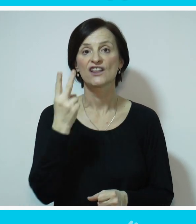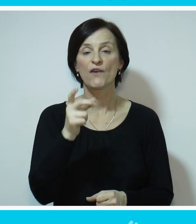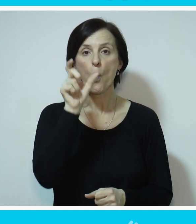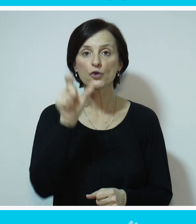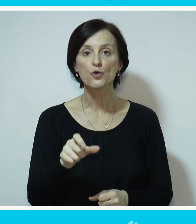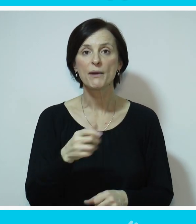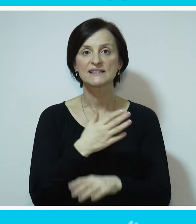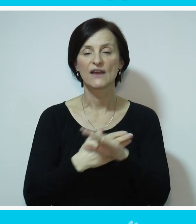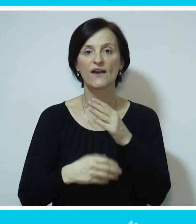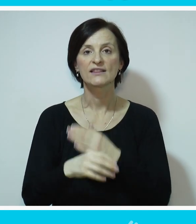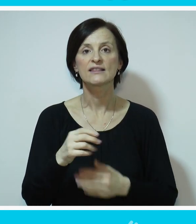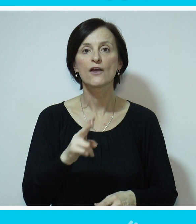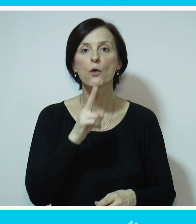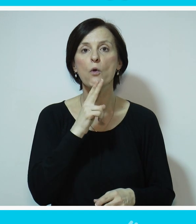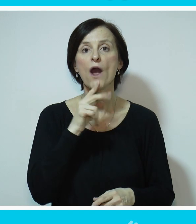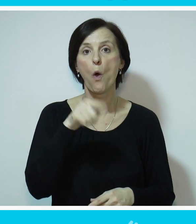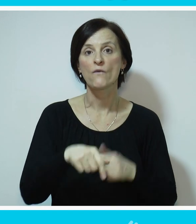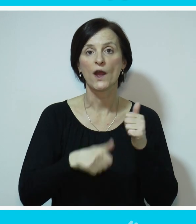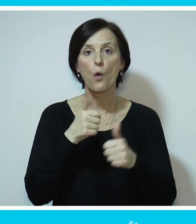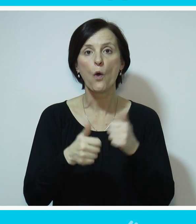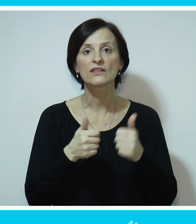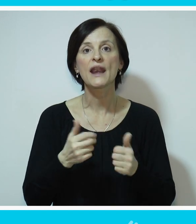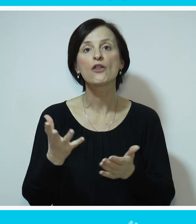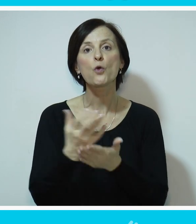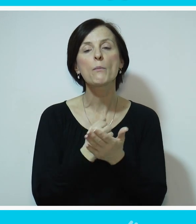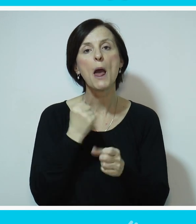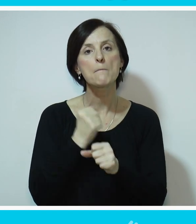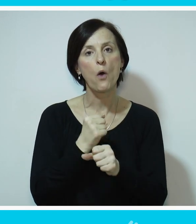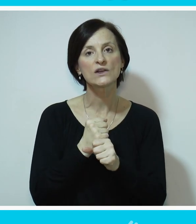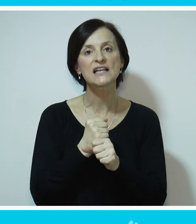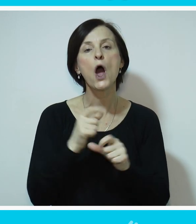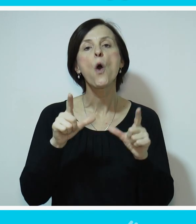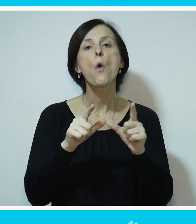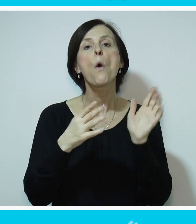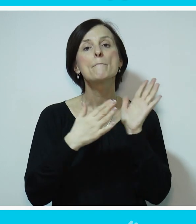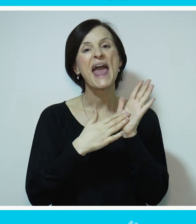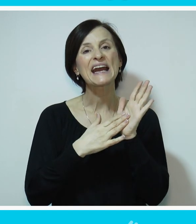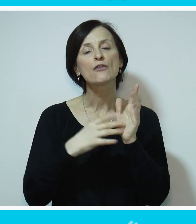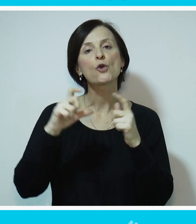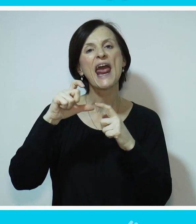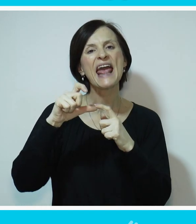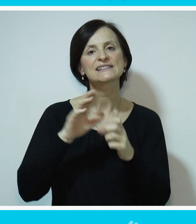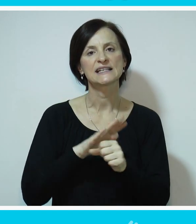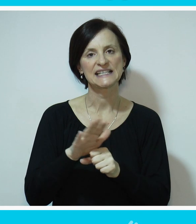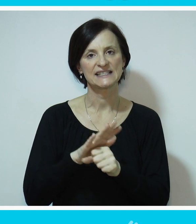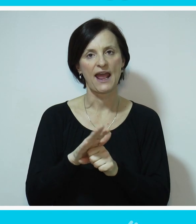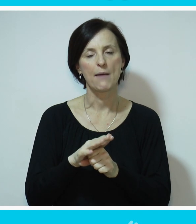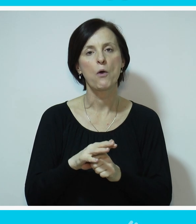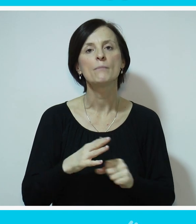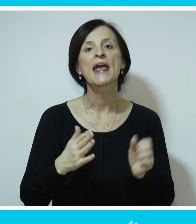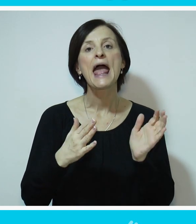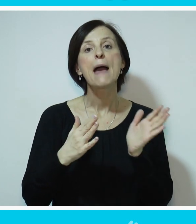osobe sa invaliditetom koje su ove godine dobile posao u Mercator S sistemu.